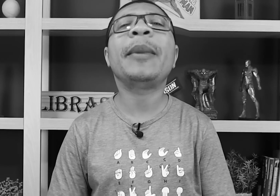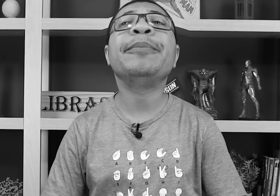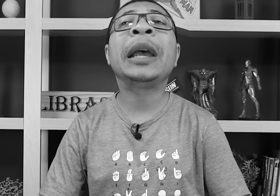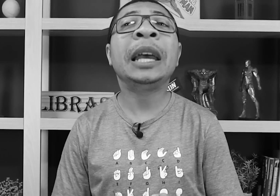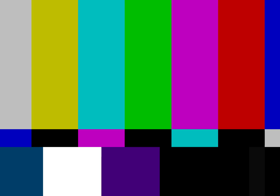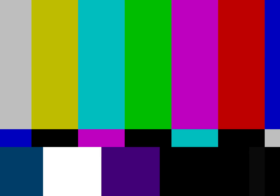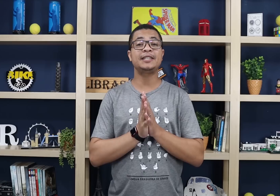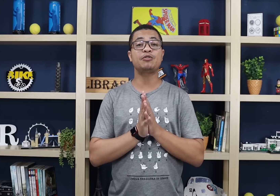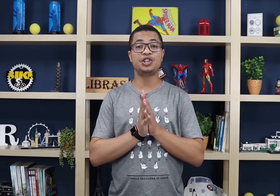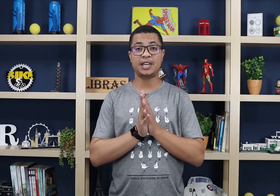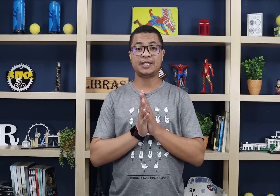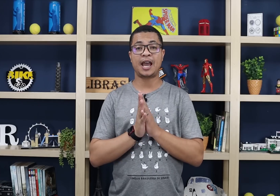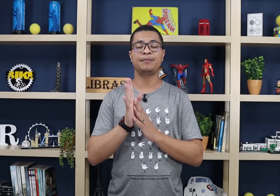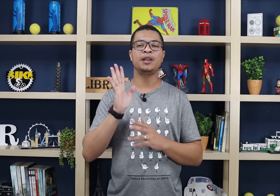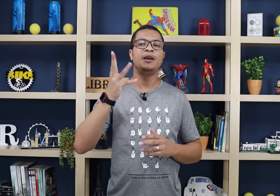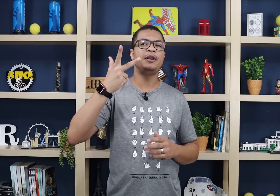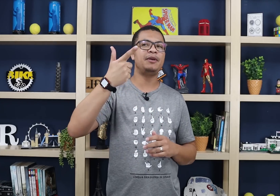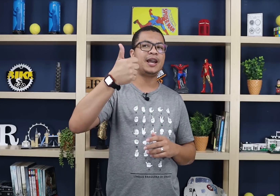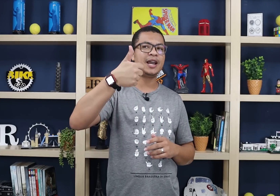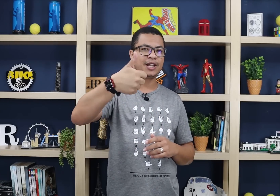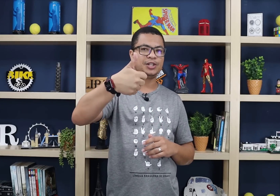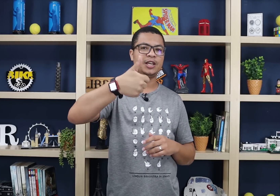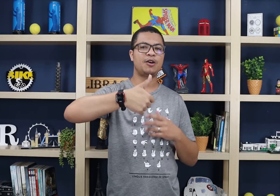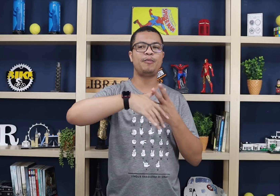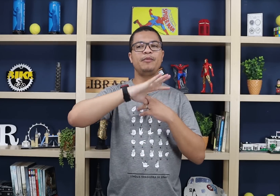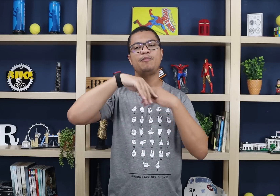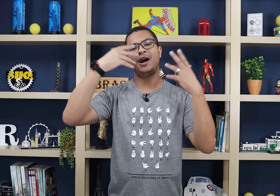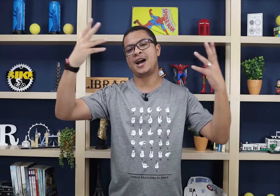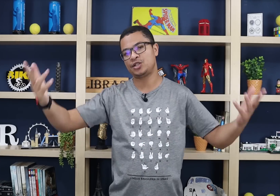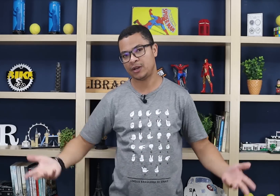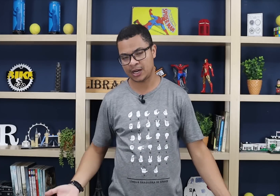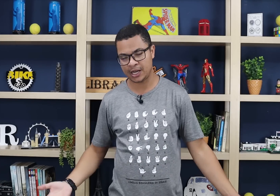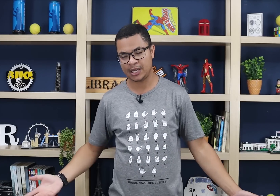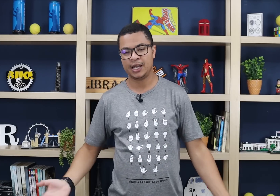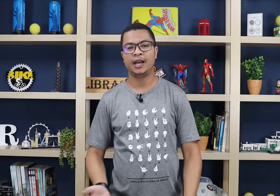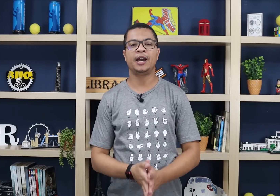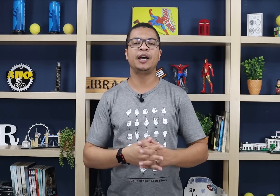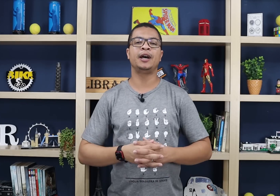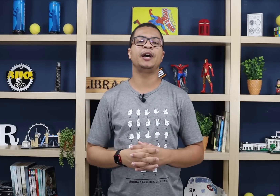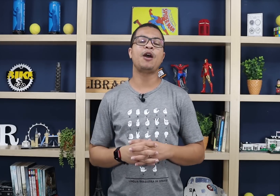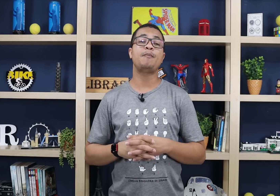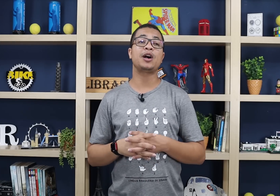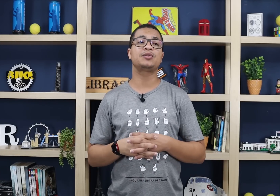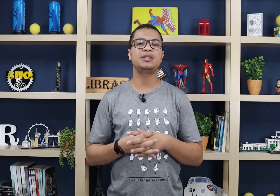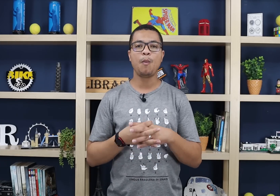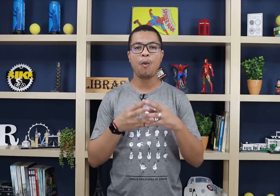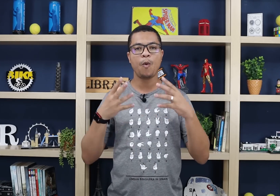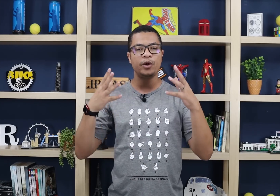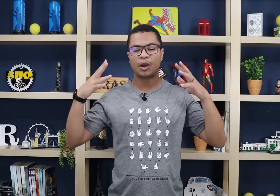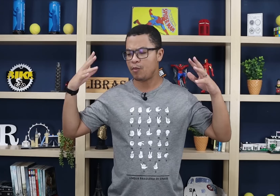Vamos lá. 5 diquinhas, tá? Primeira dica, o primeiro passo aí, né? É um passo, assim, muito, há